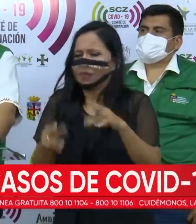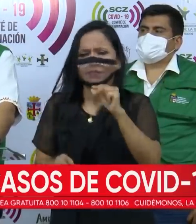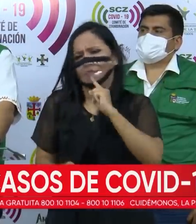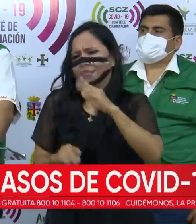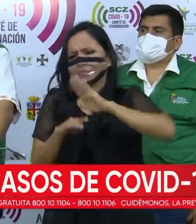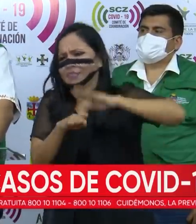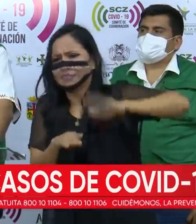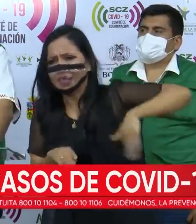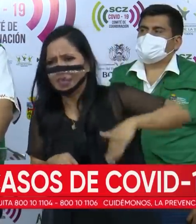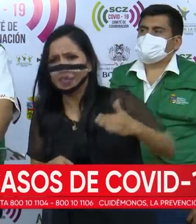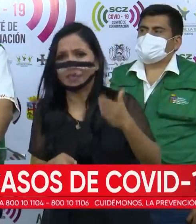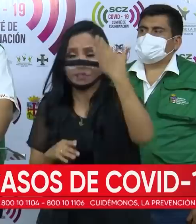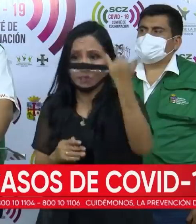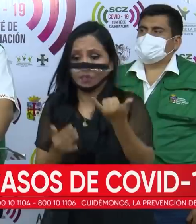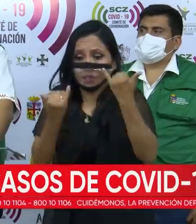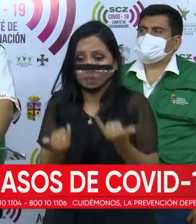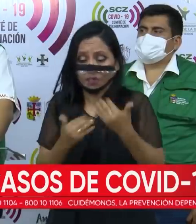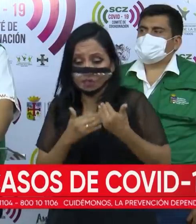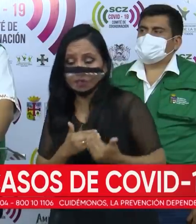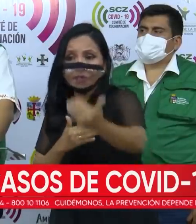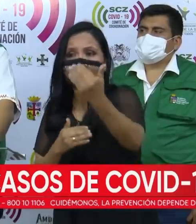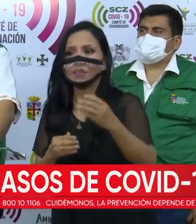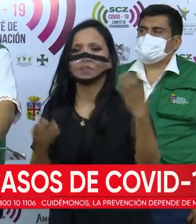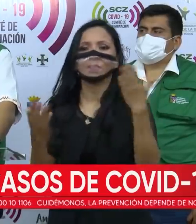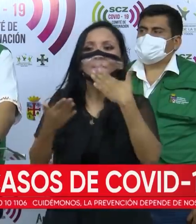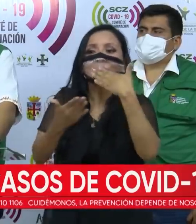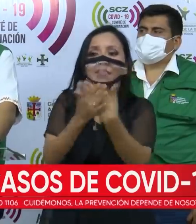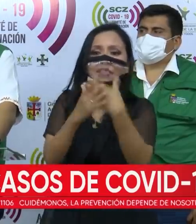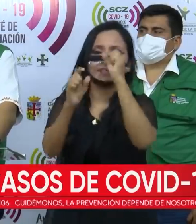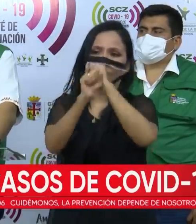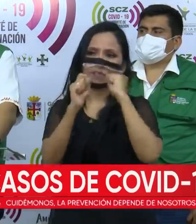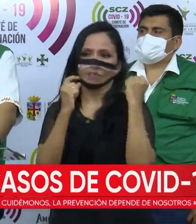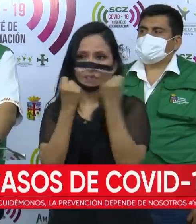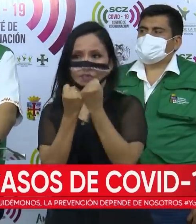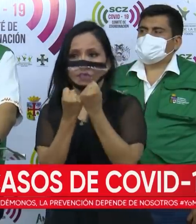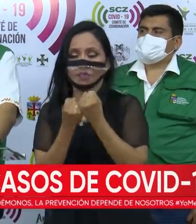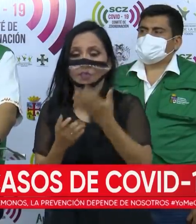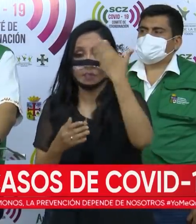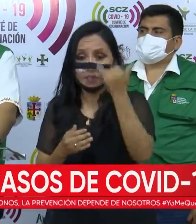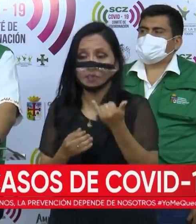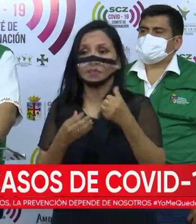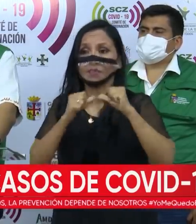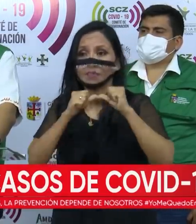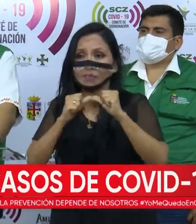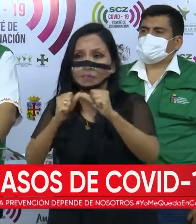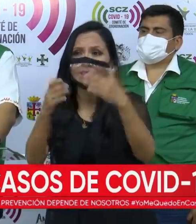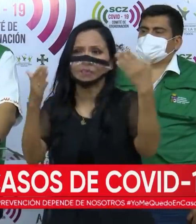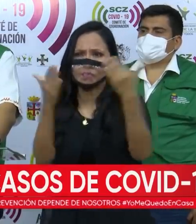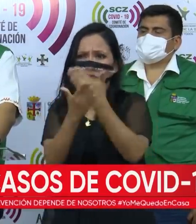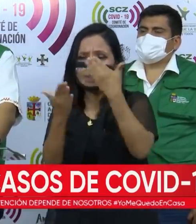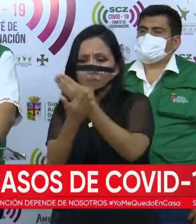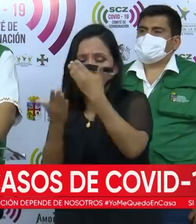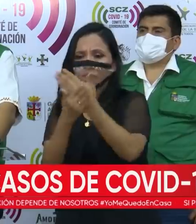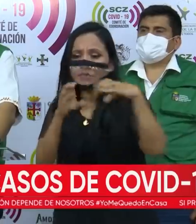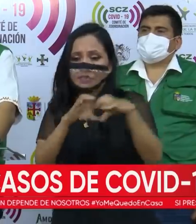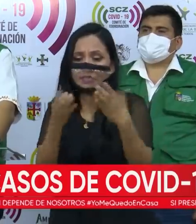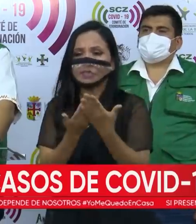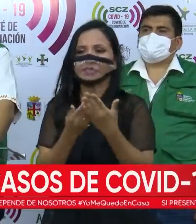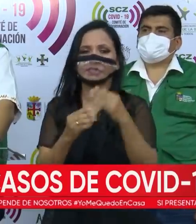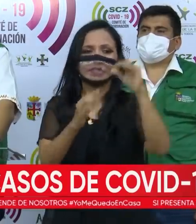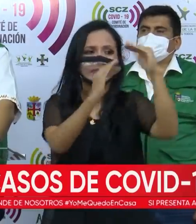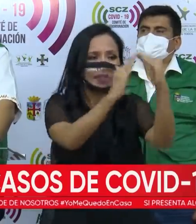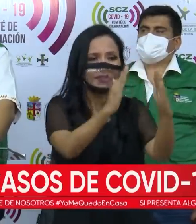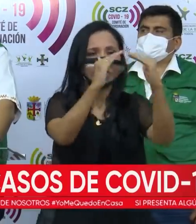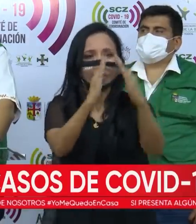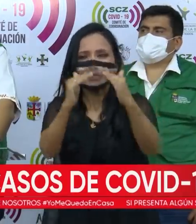que se quiere hacer busca el bien para la sociedad. Y es por eso que vamos a continuar y renovar las acciones que se estaban haciendo de casa